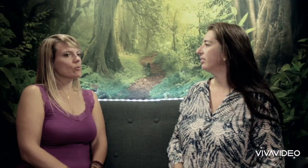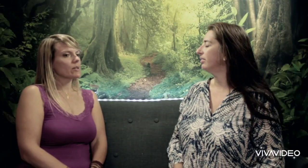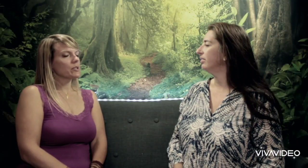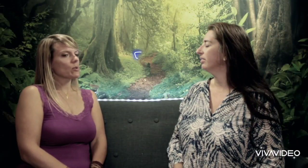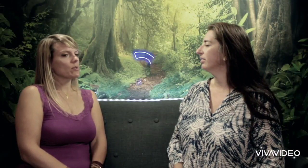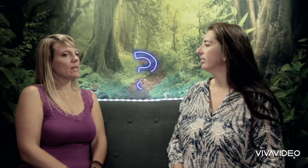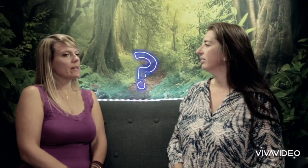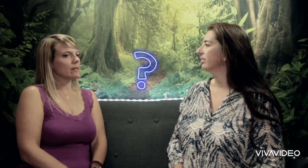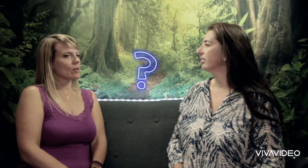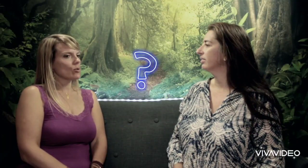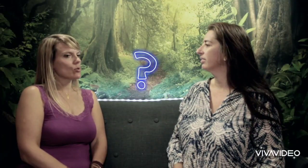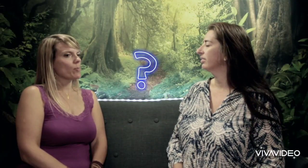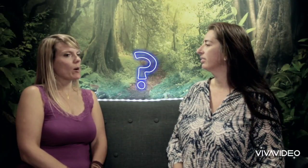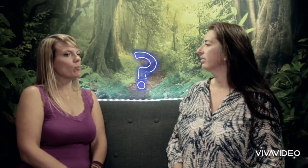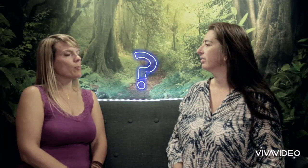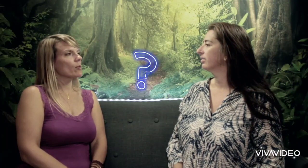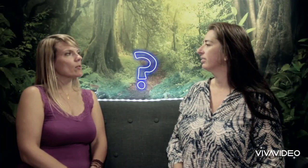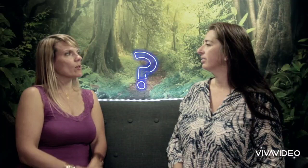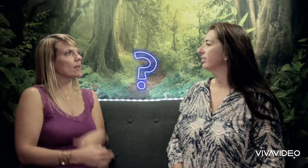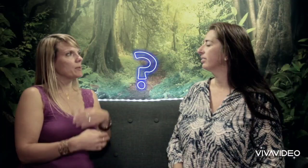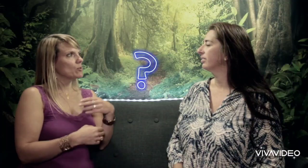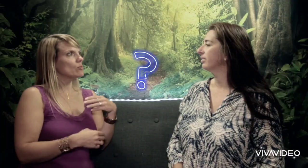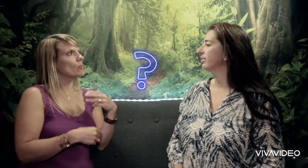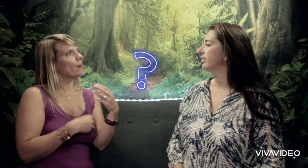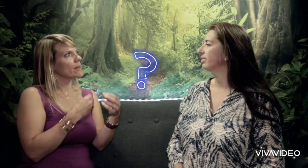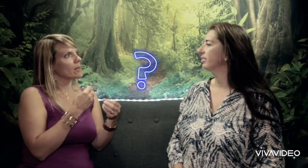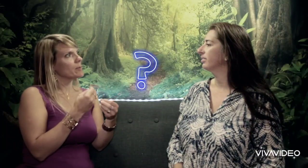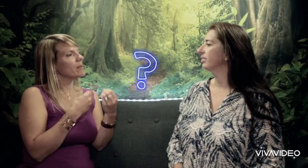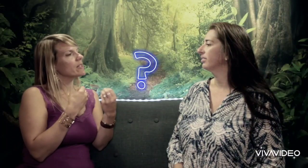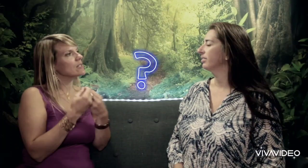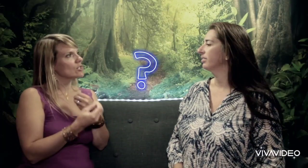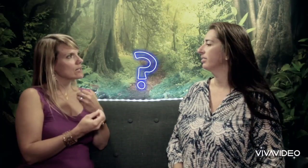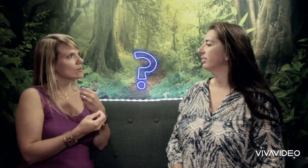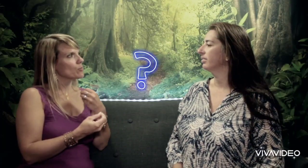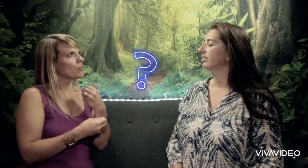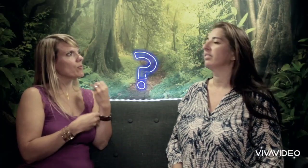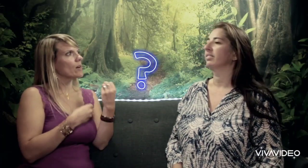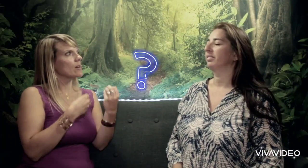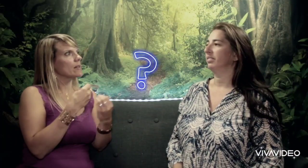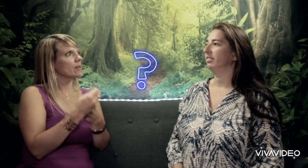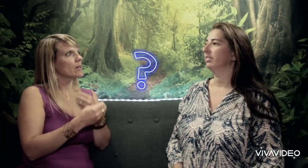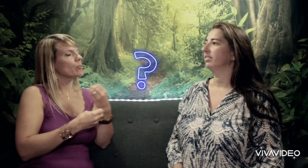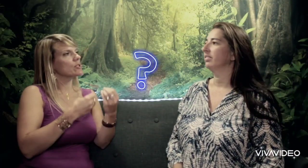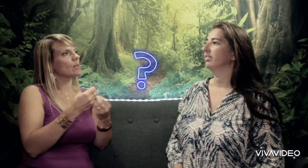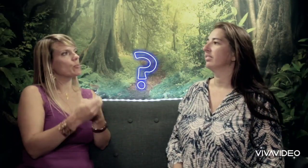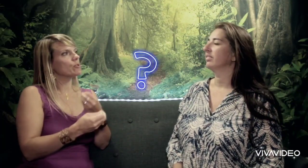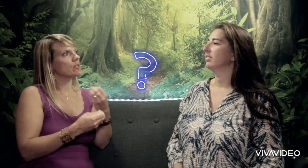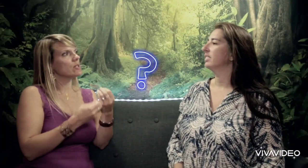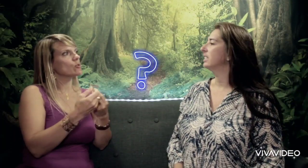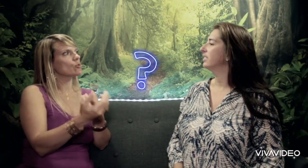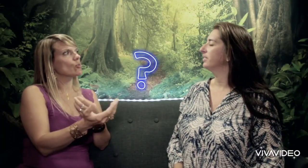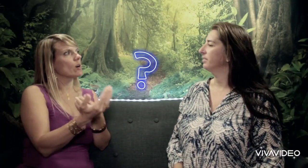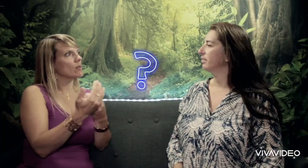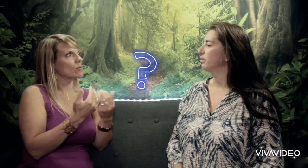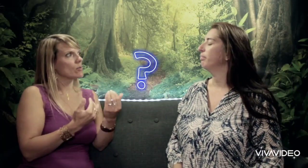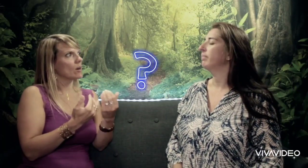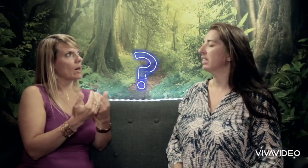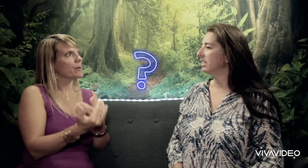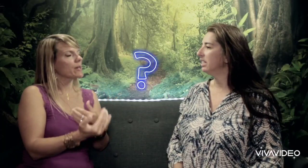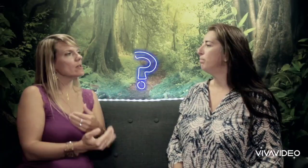du coup ça veut dire que dès la naissance, le parent peut prendre l'habitude de parler à bébé avec des gestes pour pouvoir l'intégrer petit à petit et que ce soit après. Si les